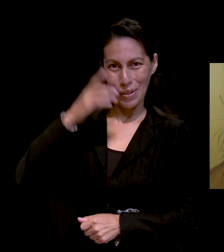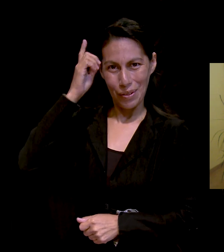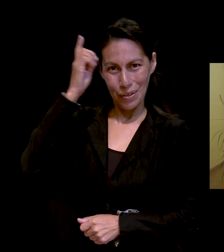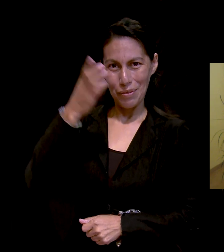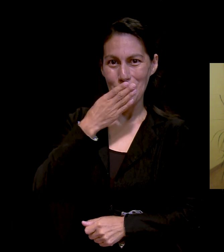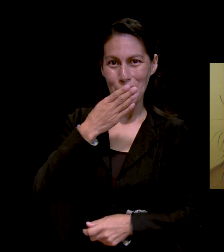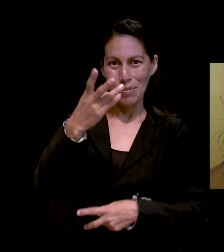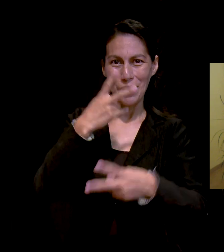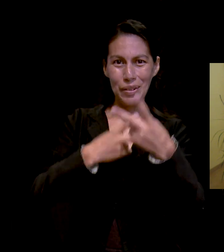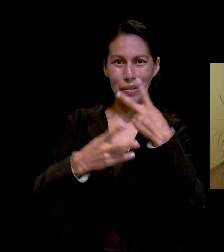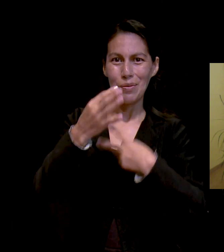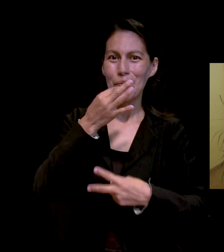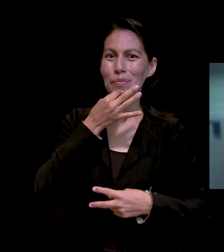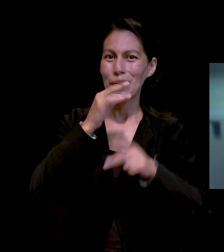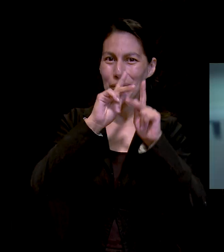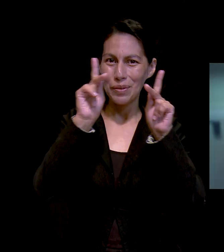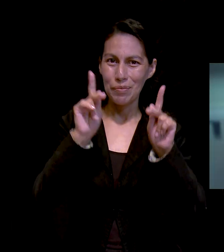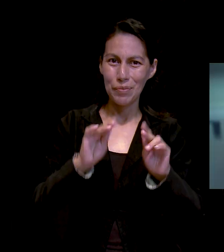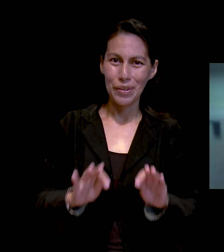momento de paz.